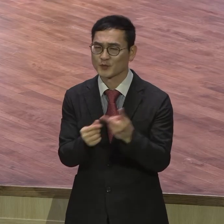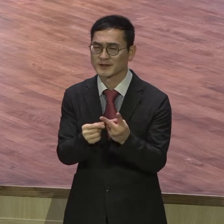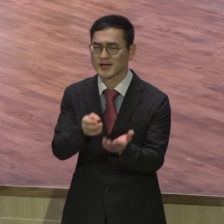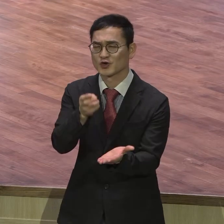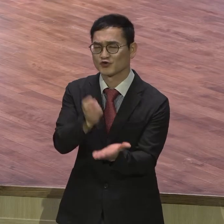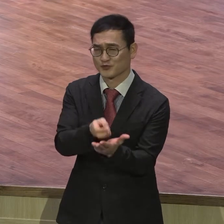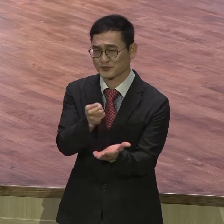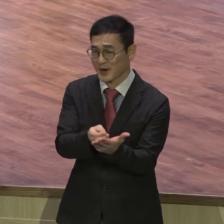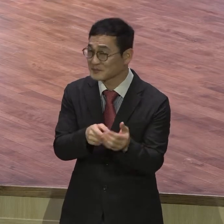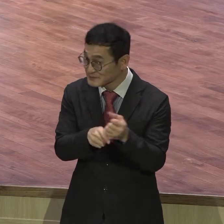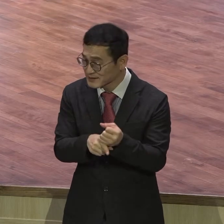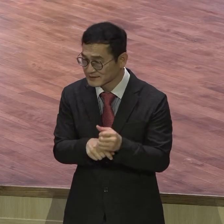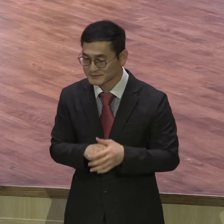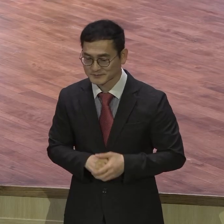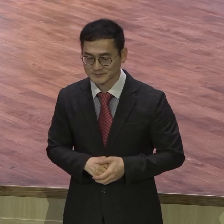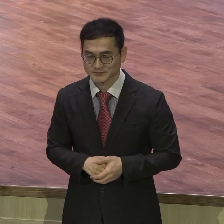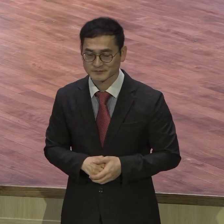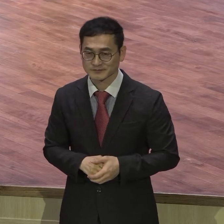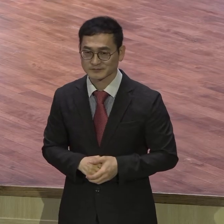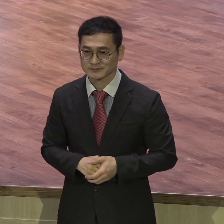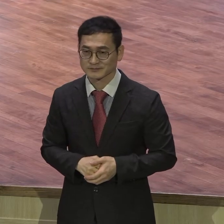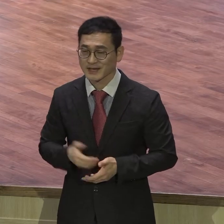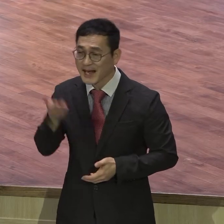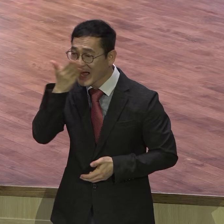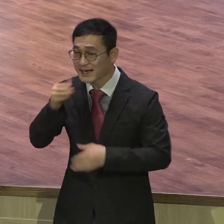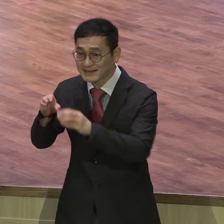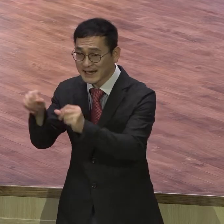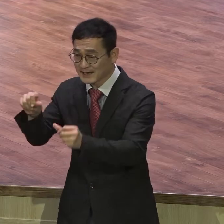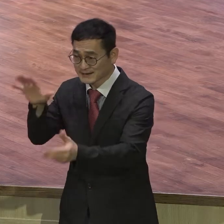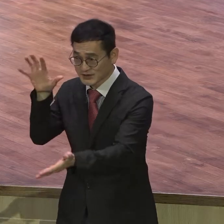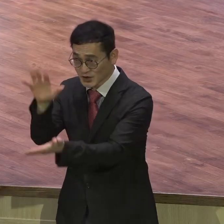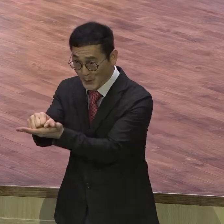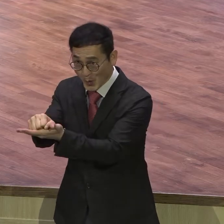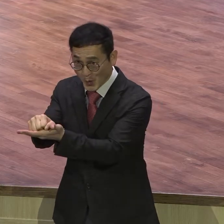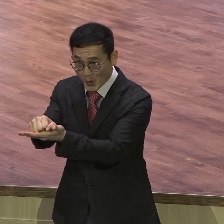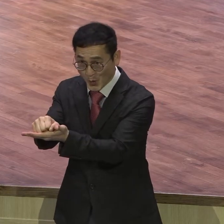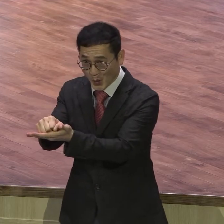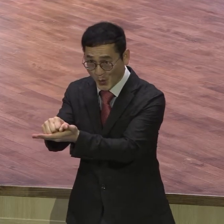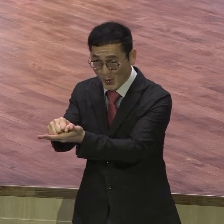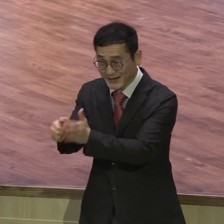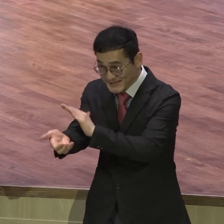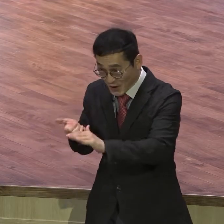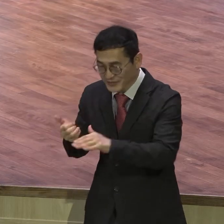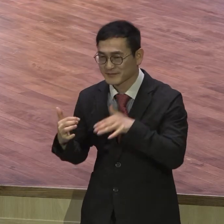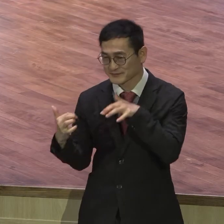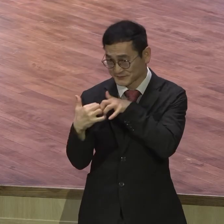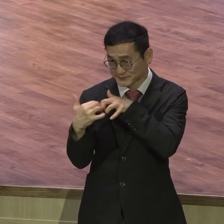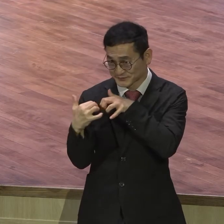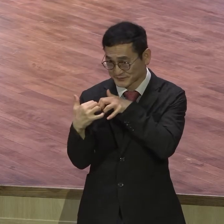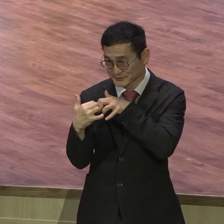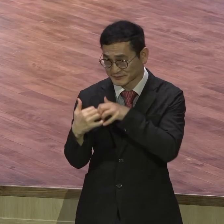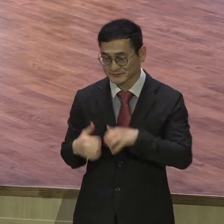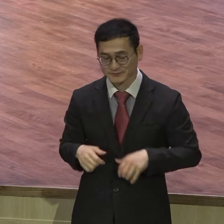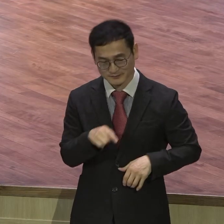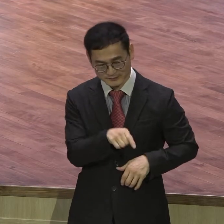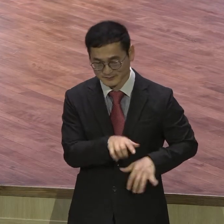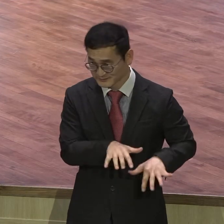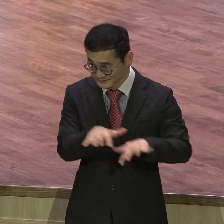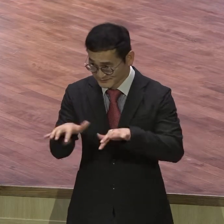가난, 정복, 전쟁을 눈앞에 둔 초래급 2세들을 향해서 모세가 하나님의